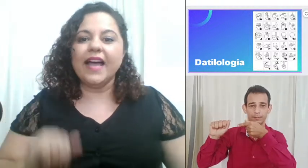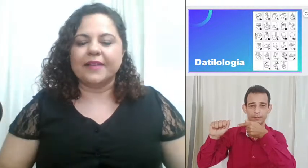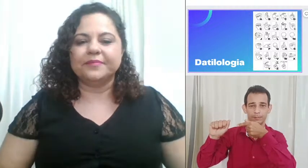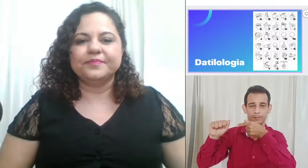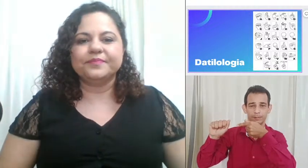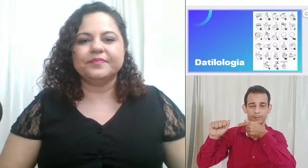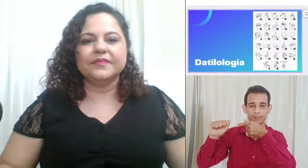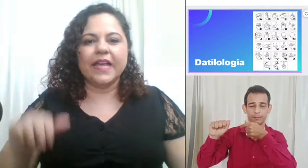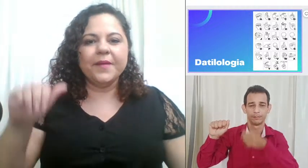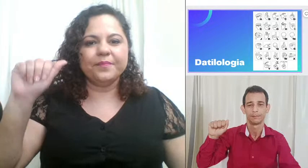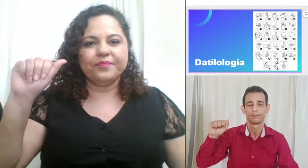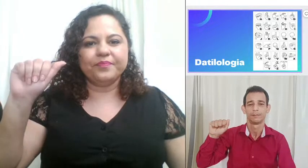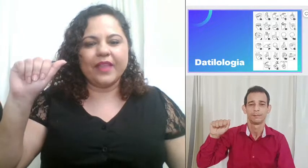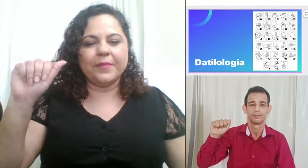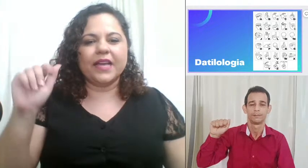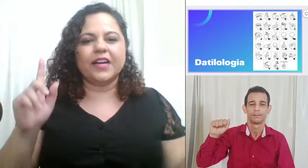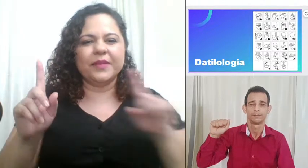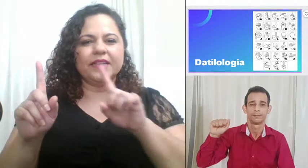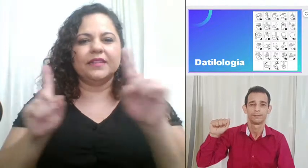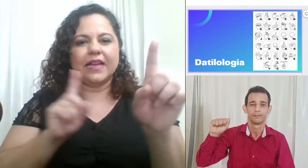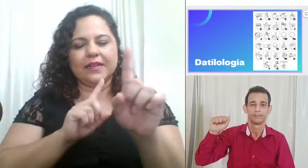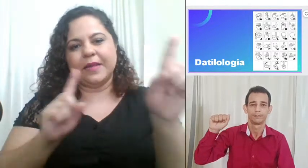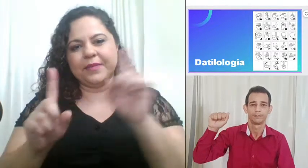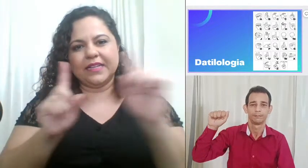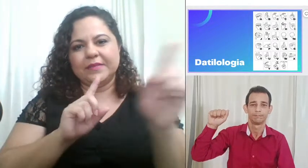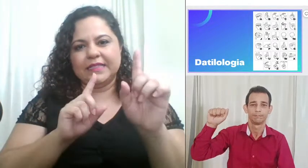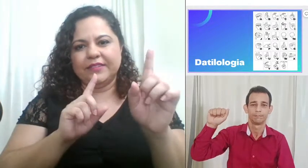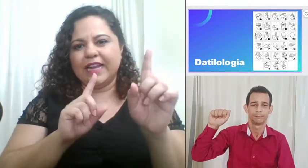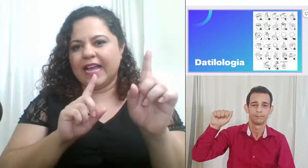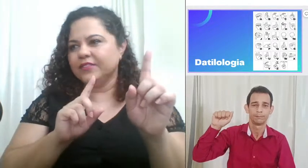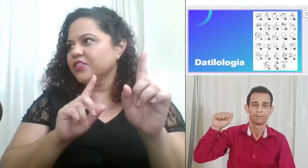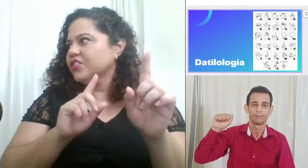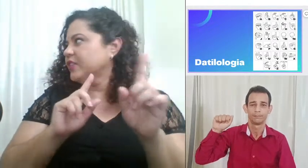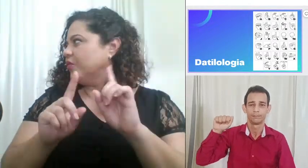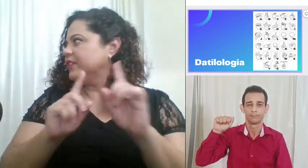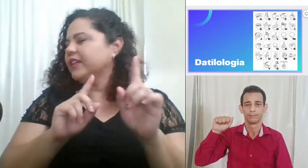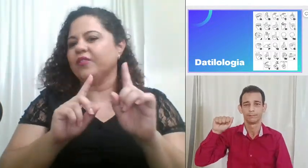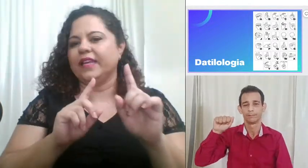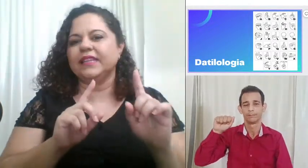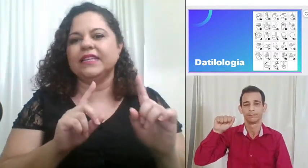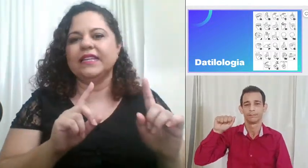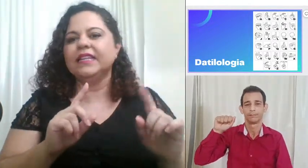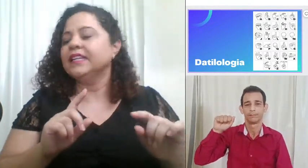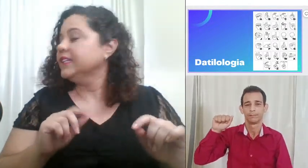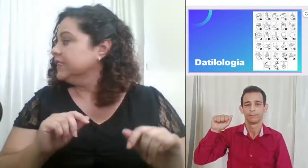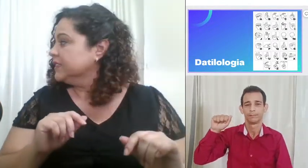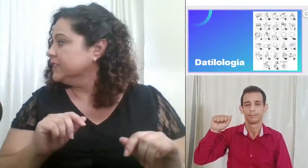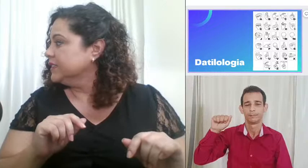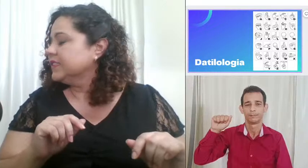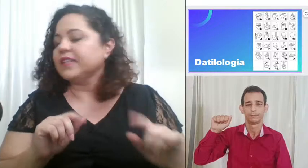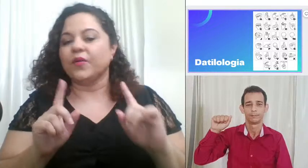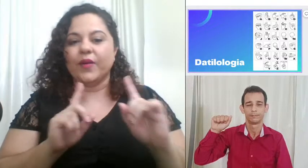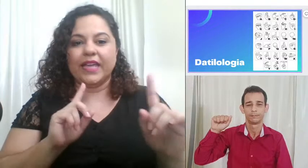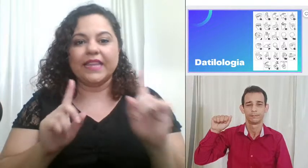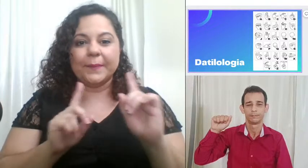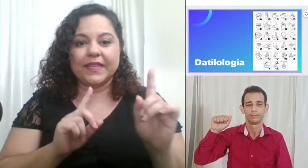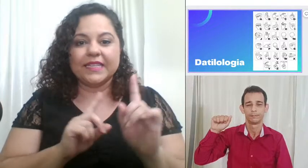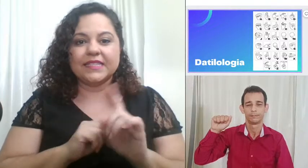A né a minha câmera a minha câmera tá virada eu acredito que a do Rony tá correta né está correta a minha que está